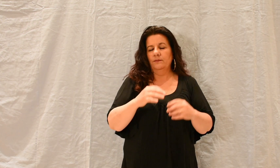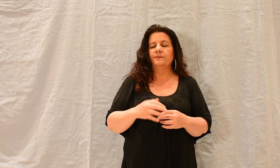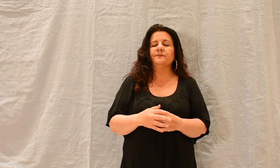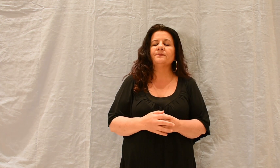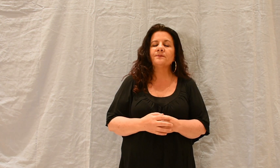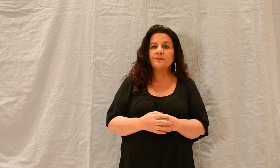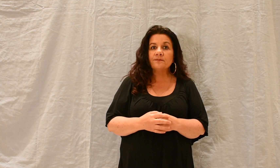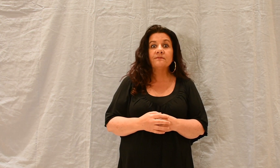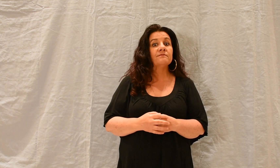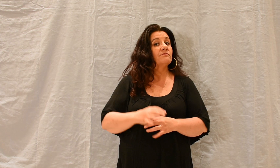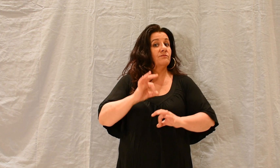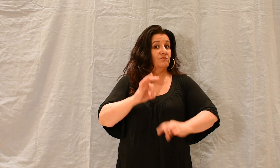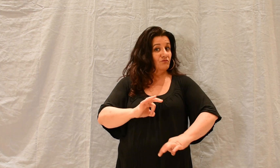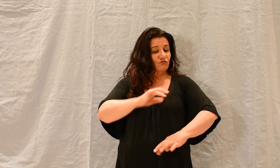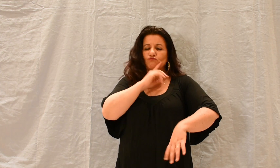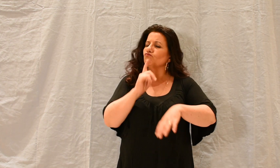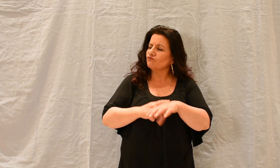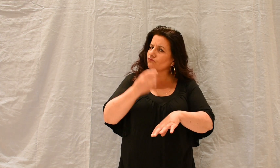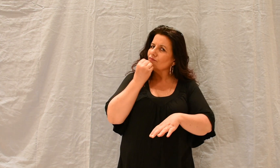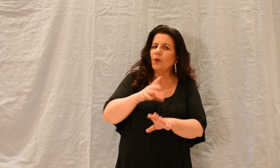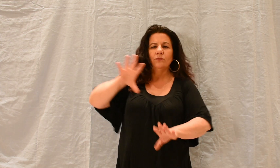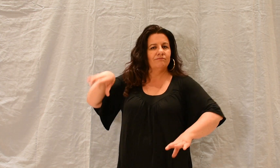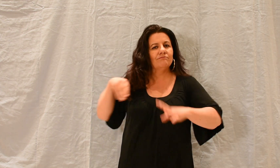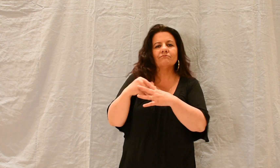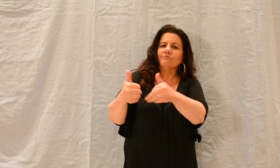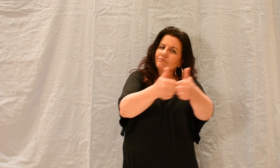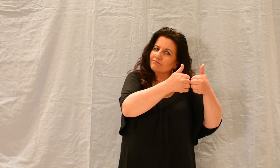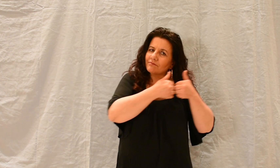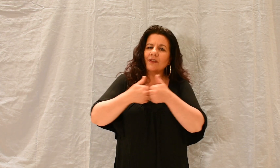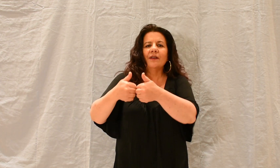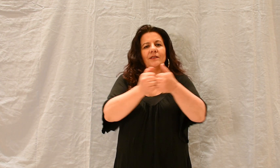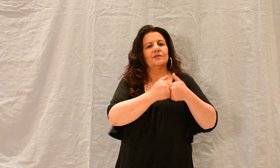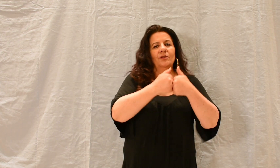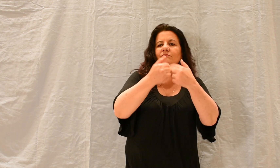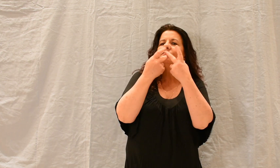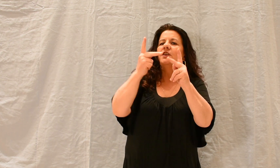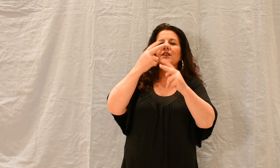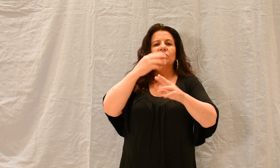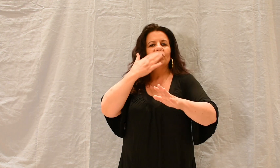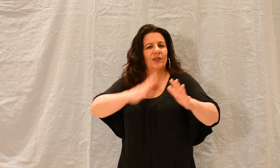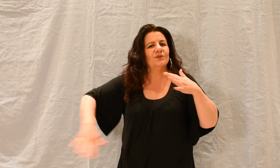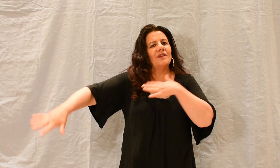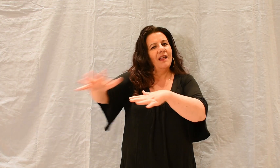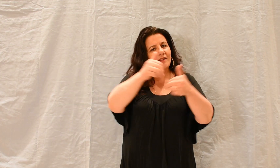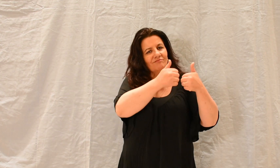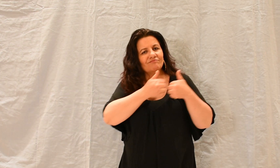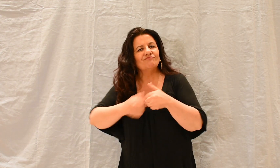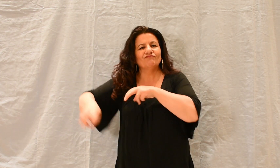Dès lors, Saul allait et vedait dans Jérusalem avec eux, s'exprimant avec assurance au nom du Seigneur.